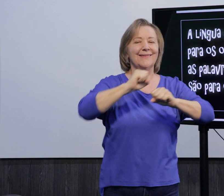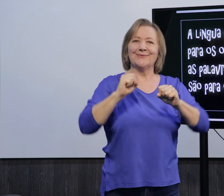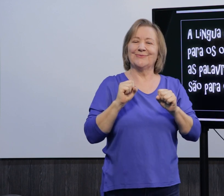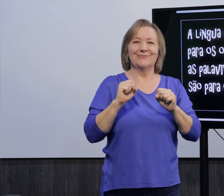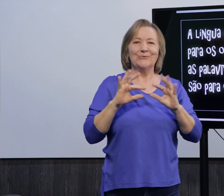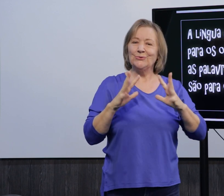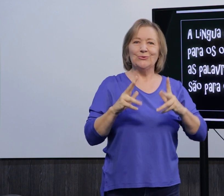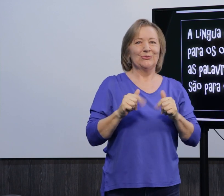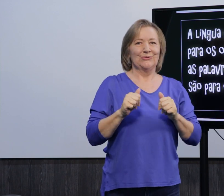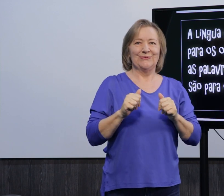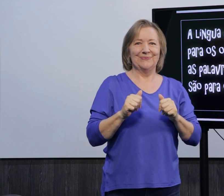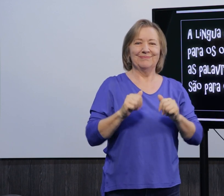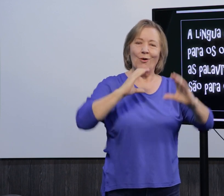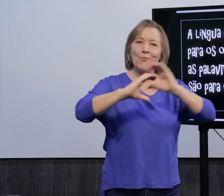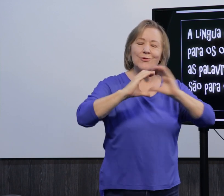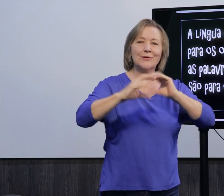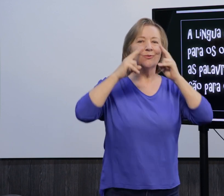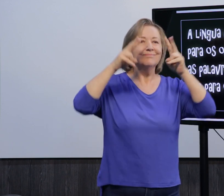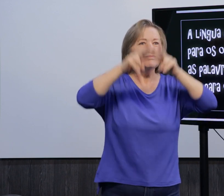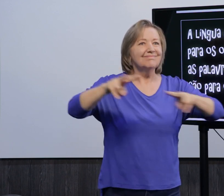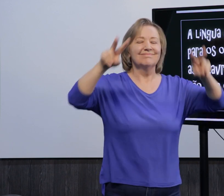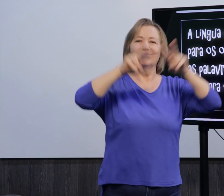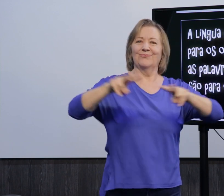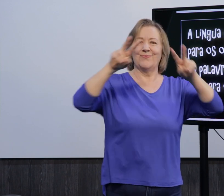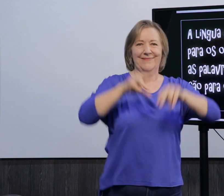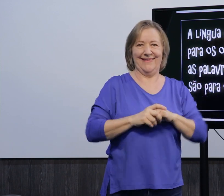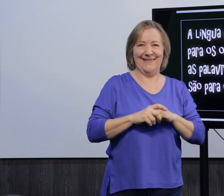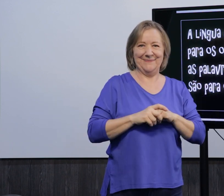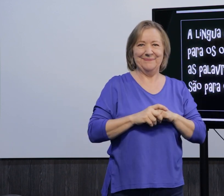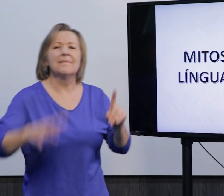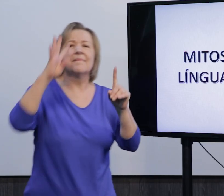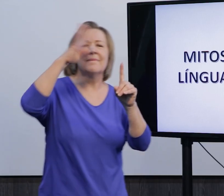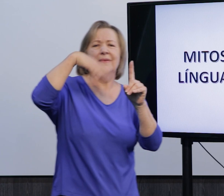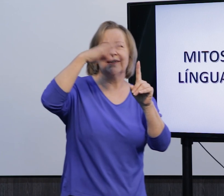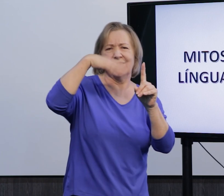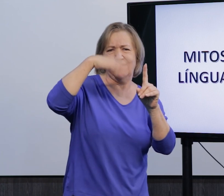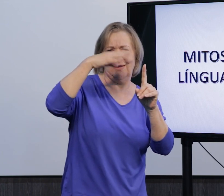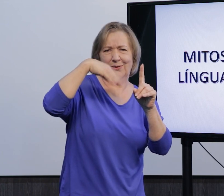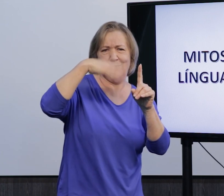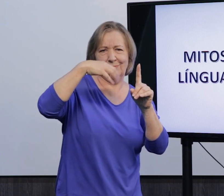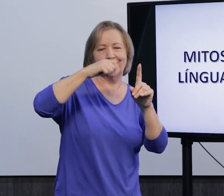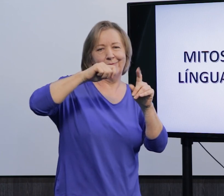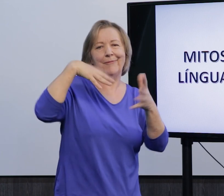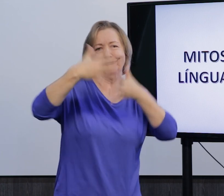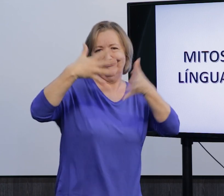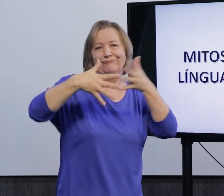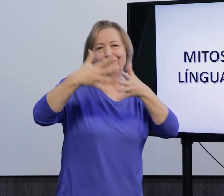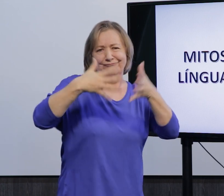Se comunicar, né, através dos nossos olhos, através da visão. Né, alguns mitos em relação à língua de sinais.